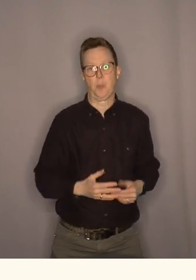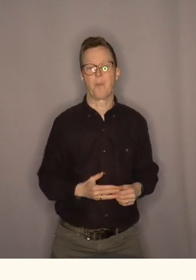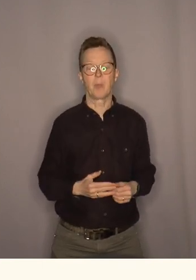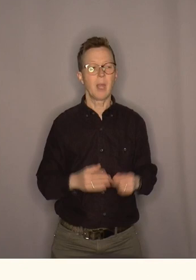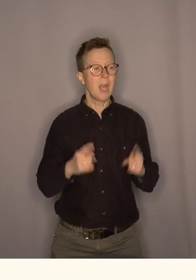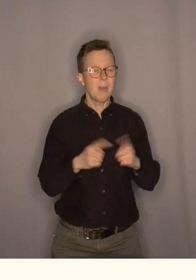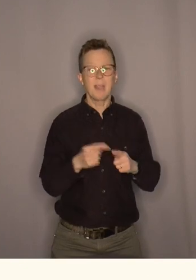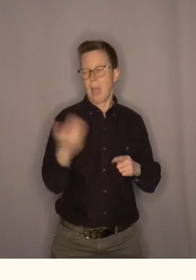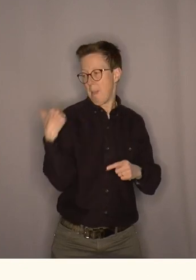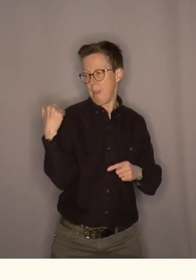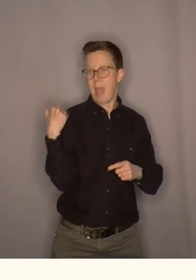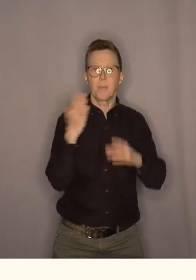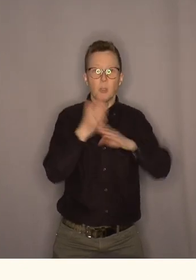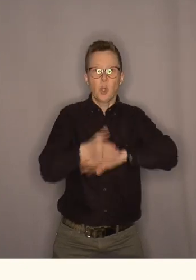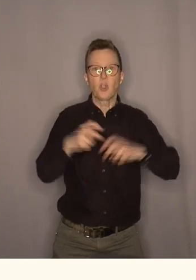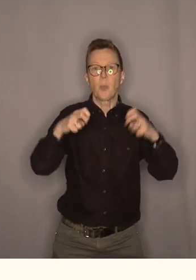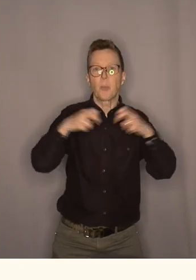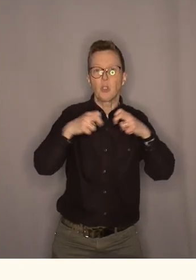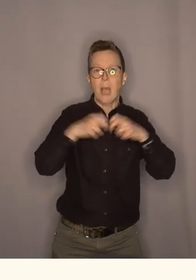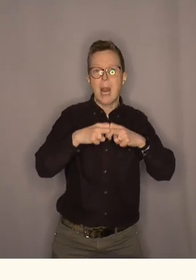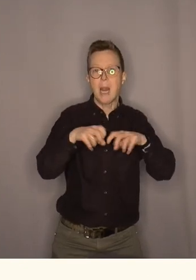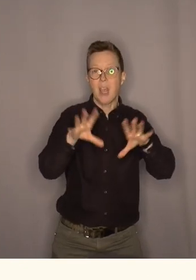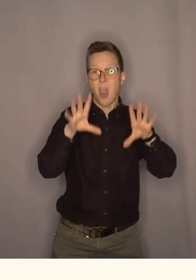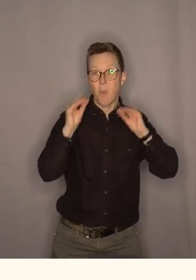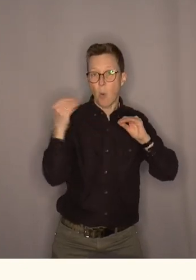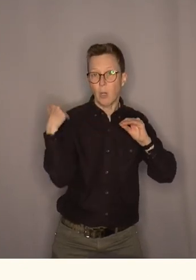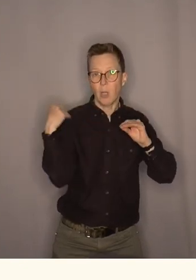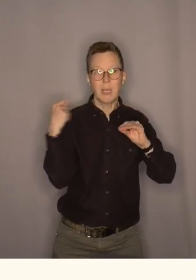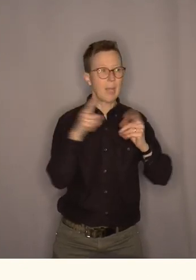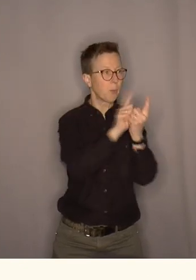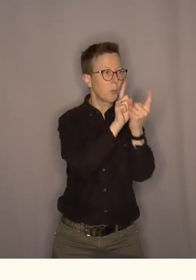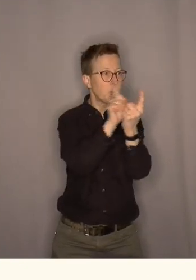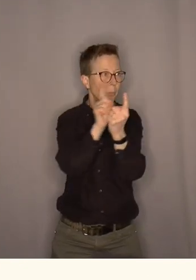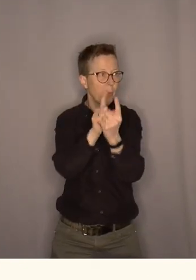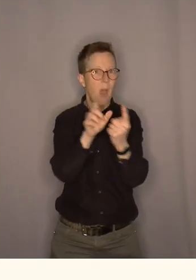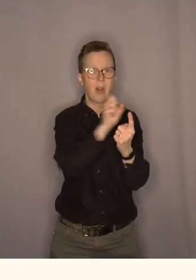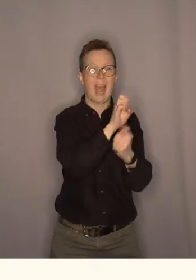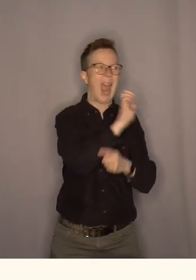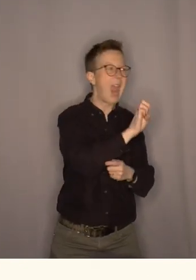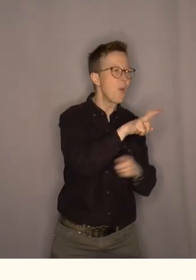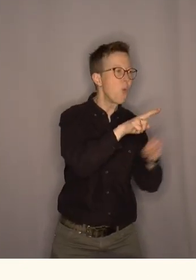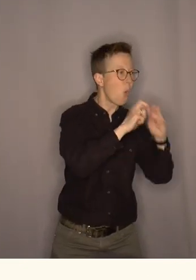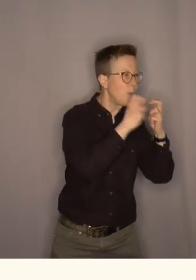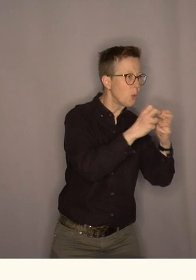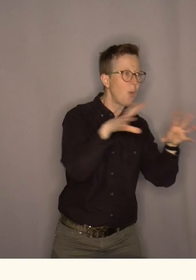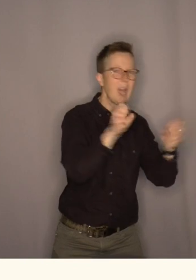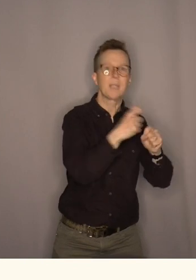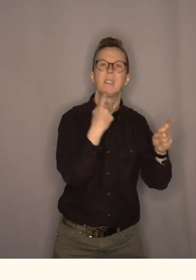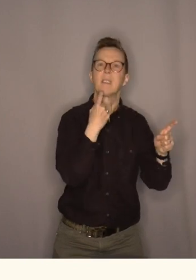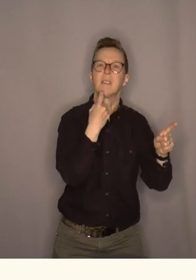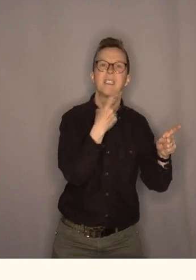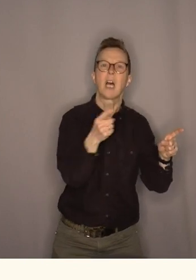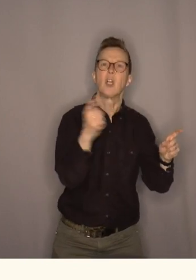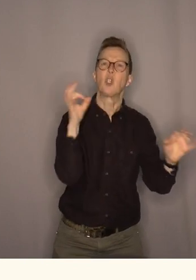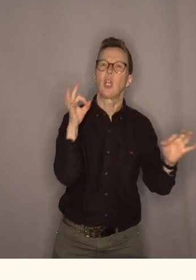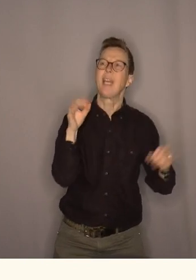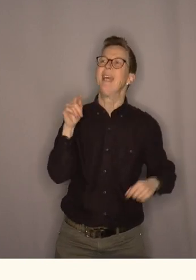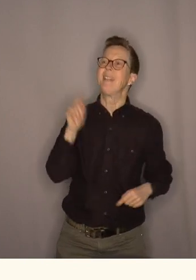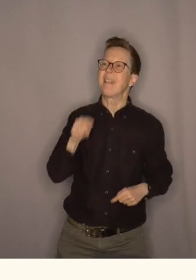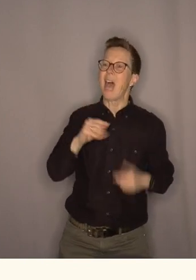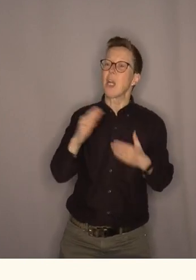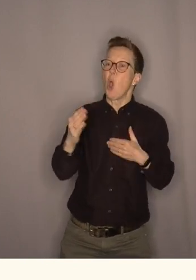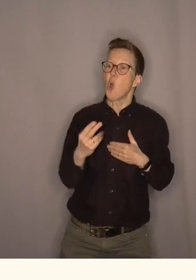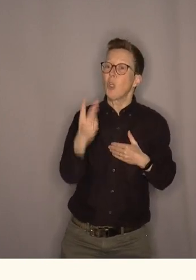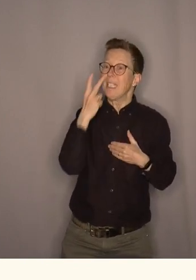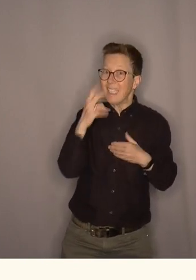Men når jeg besøkte Bryssel i vår så var alle de jeg møtte både i EU-kommisjonen og overalt de var veldig tydelige på at dette her er en